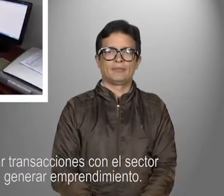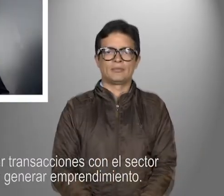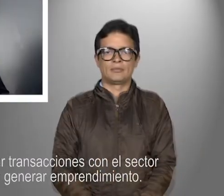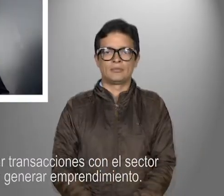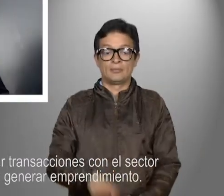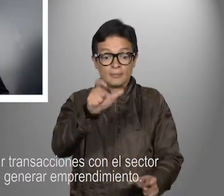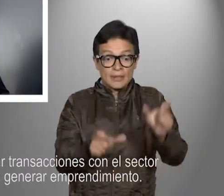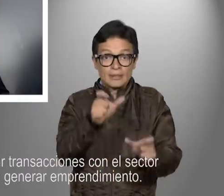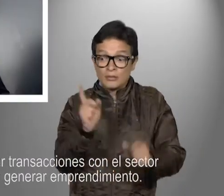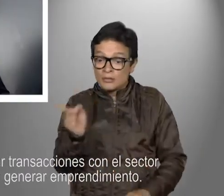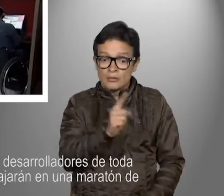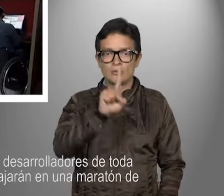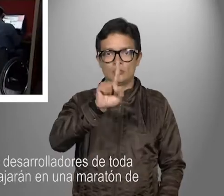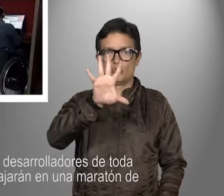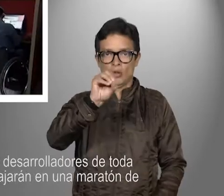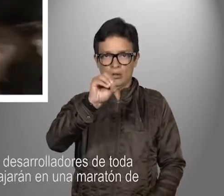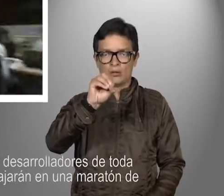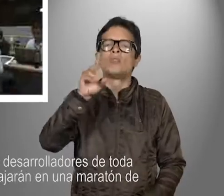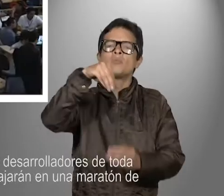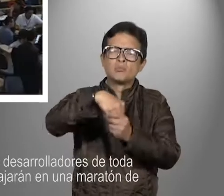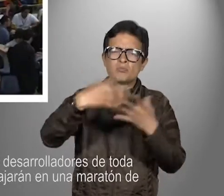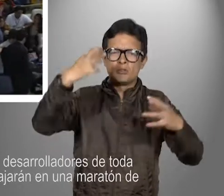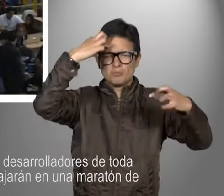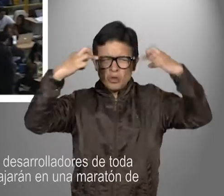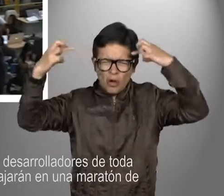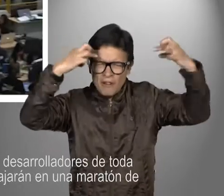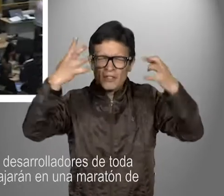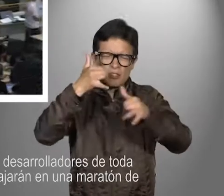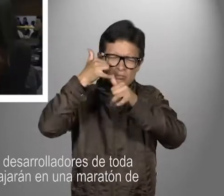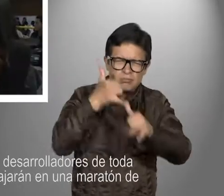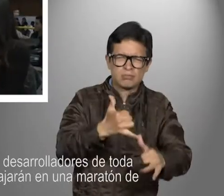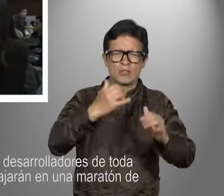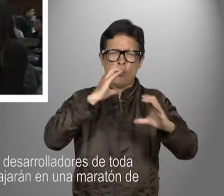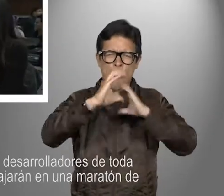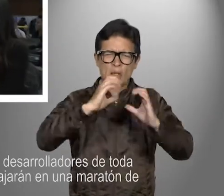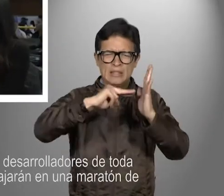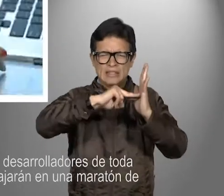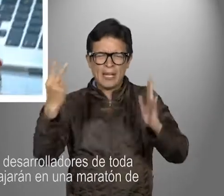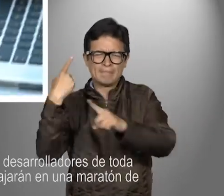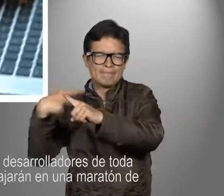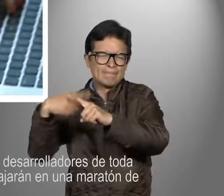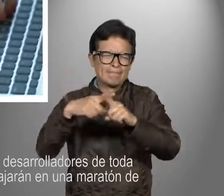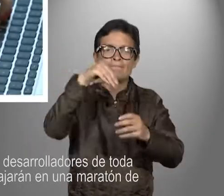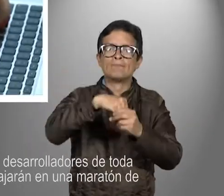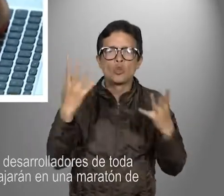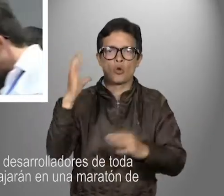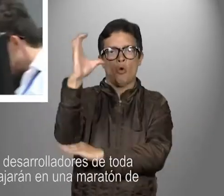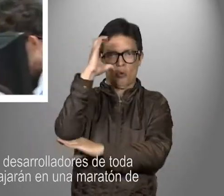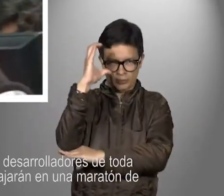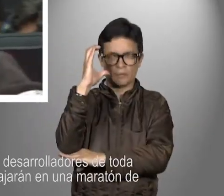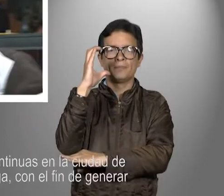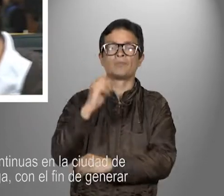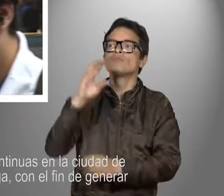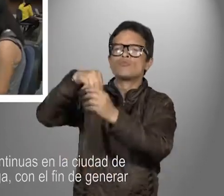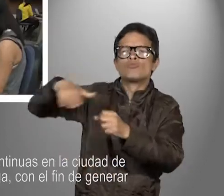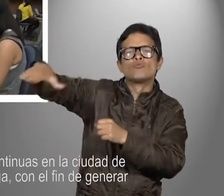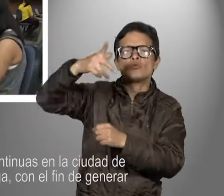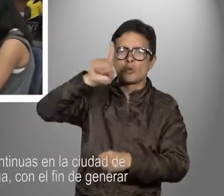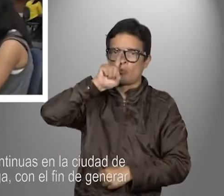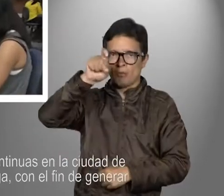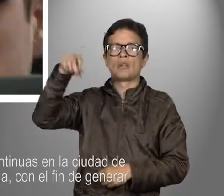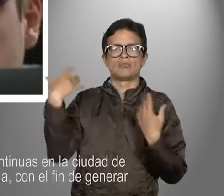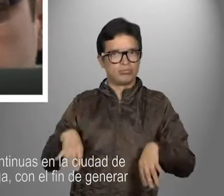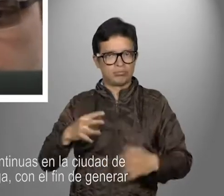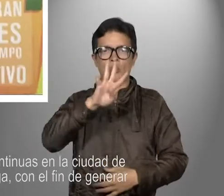y hasta generar emprendimiento. Por esto, 150 desarrolladores de toda Colombia trabajarán en una maratón de 48